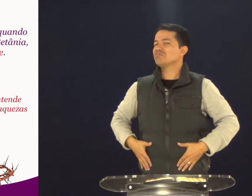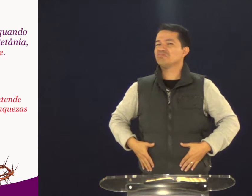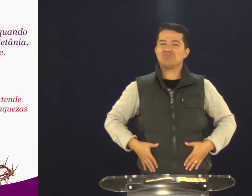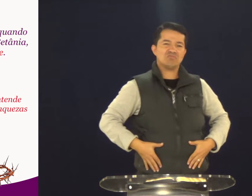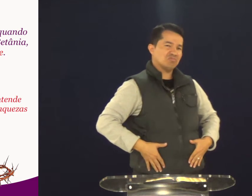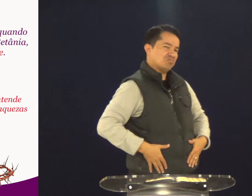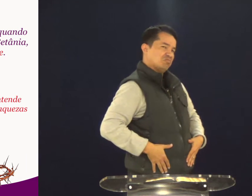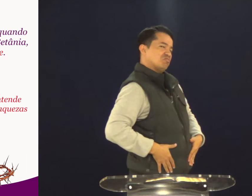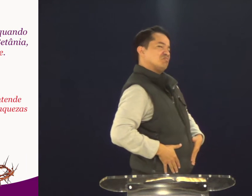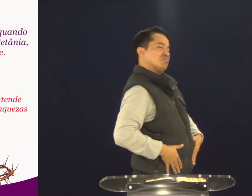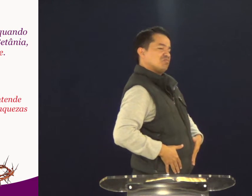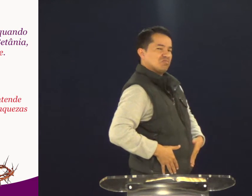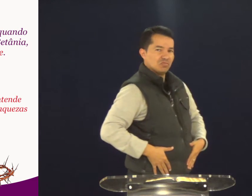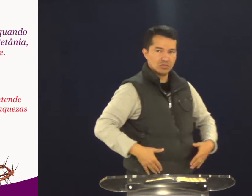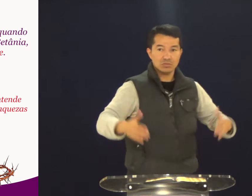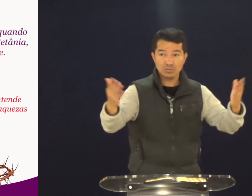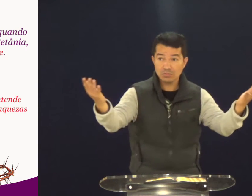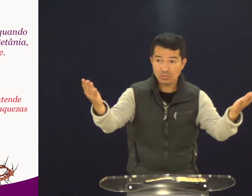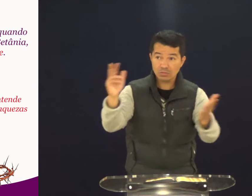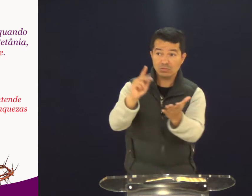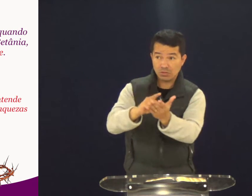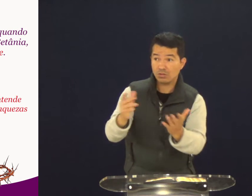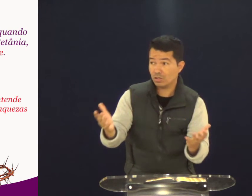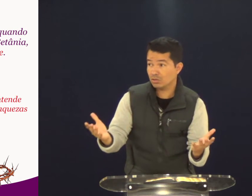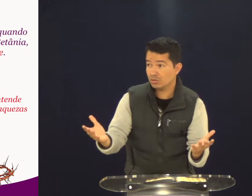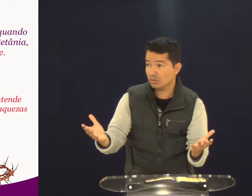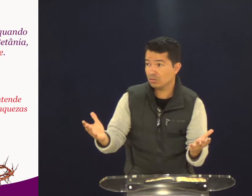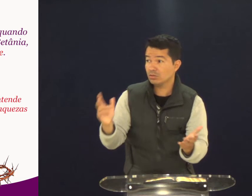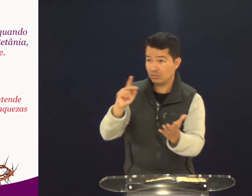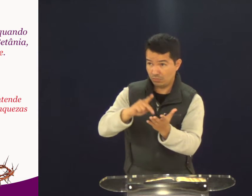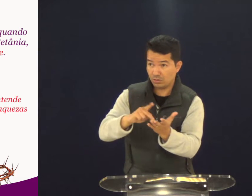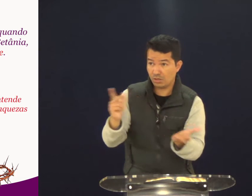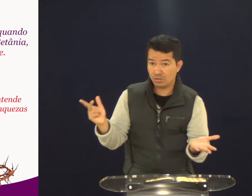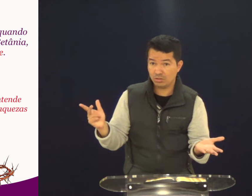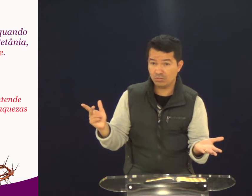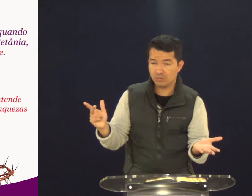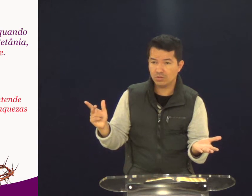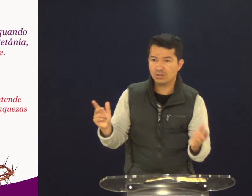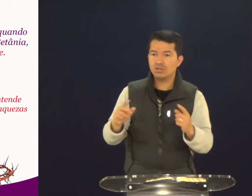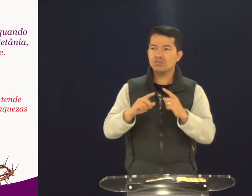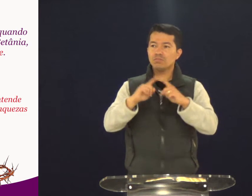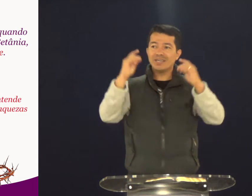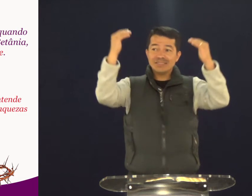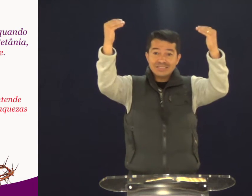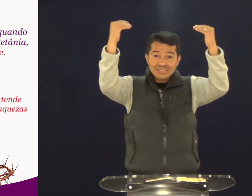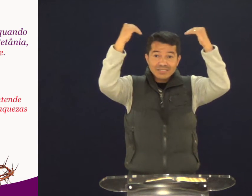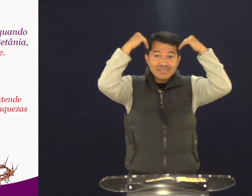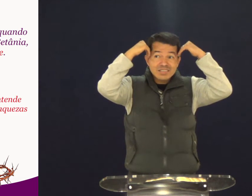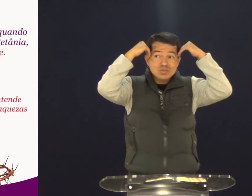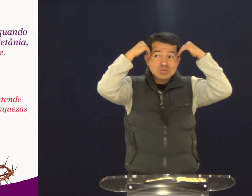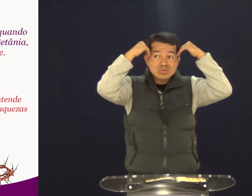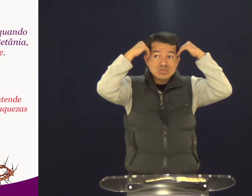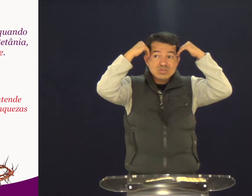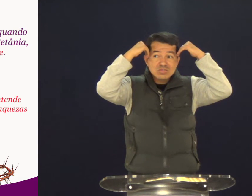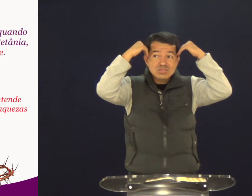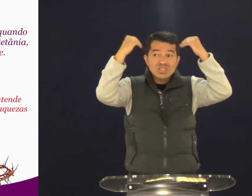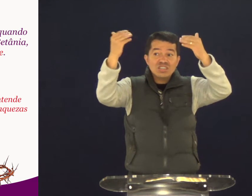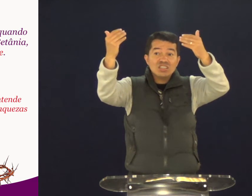E aquela elegância. elegância. Não é verdade? Não é verdade? Sim? Mas dentro,